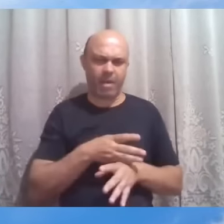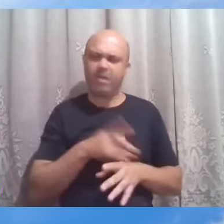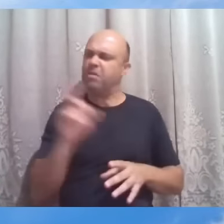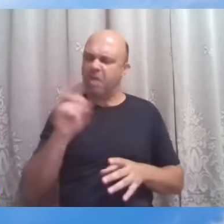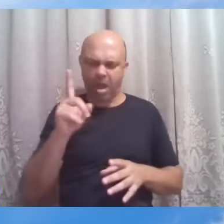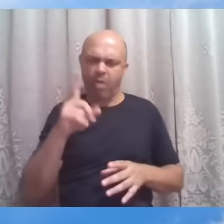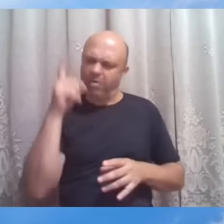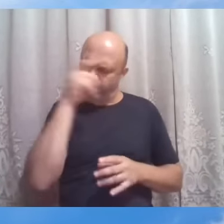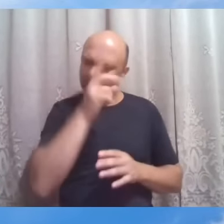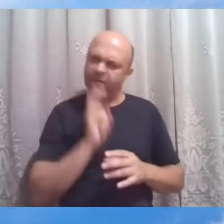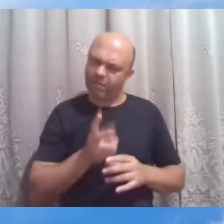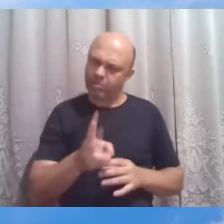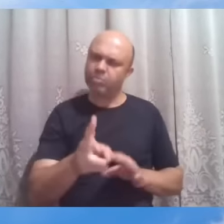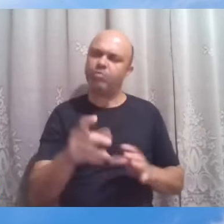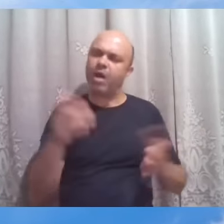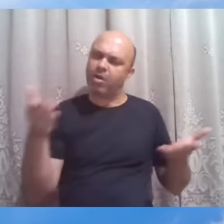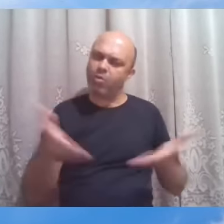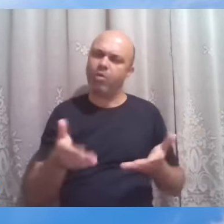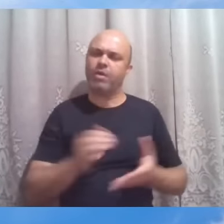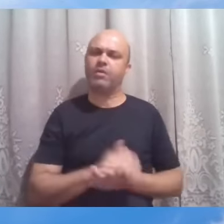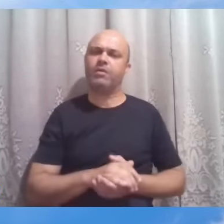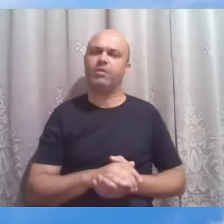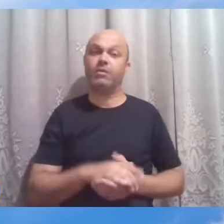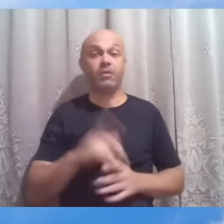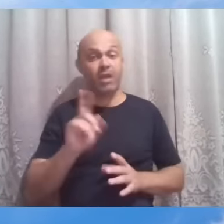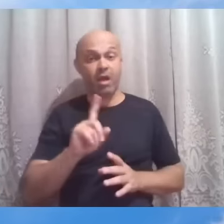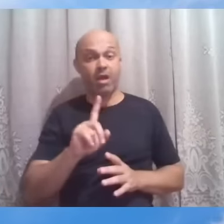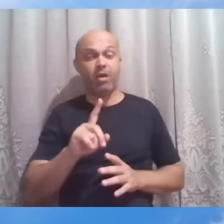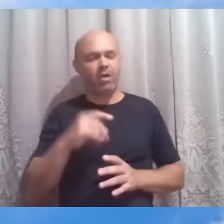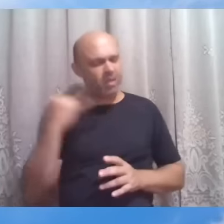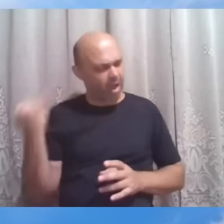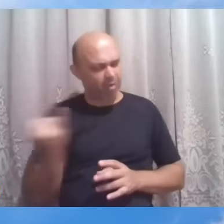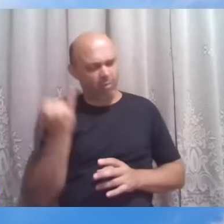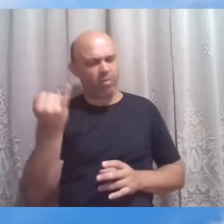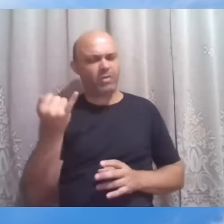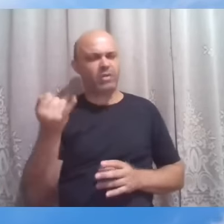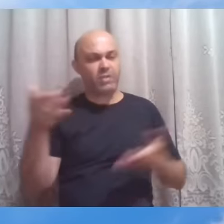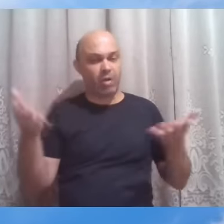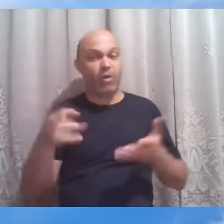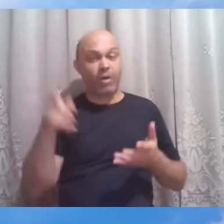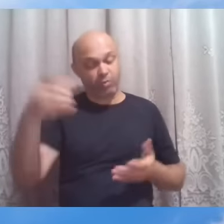por hora não por hora é importante que vivas isso